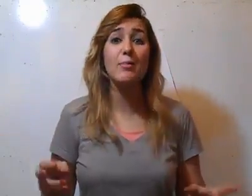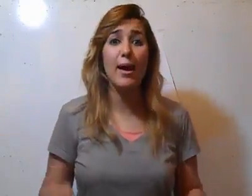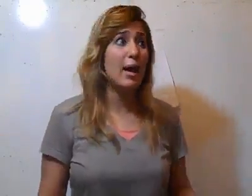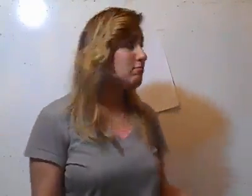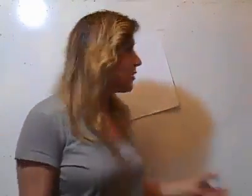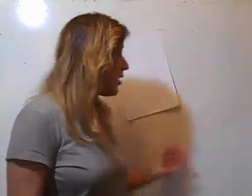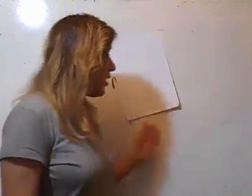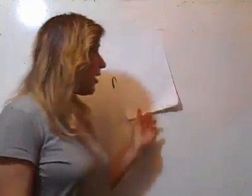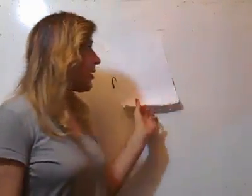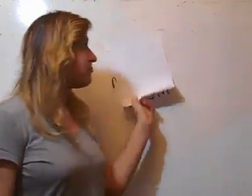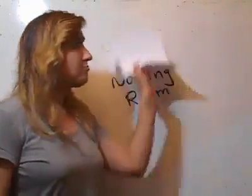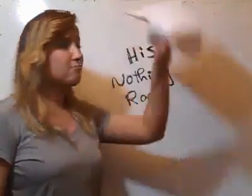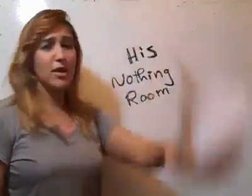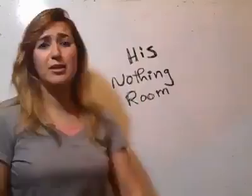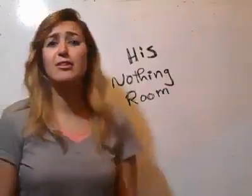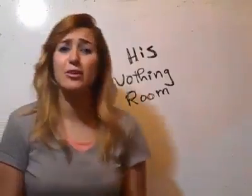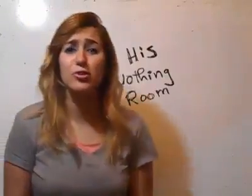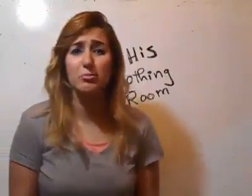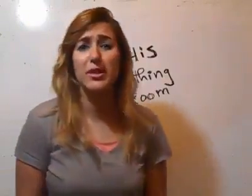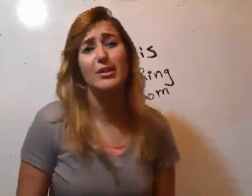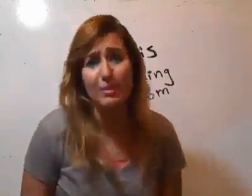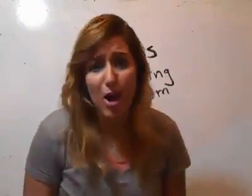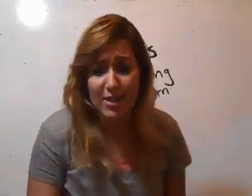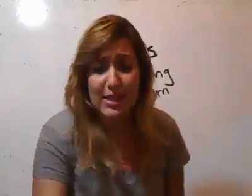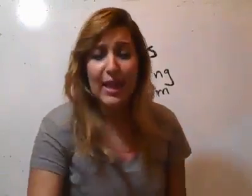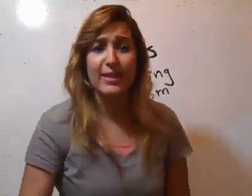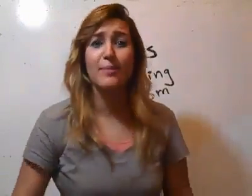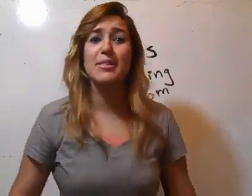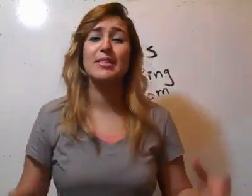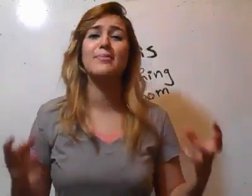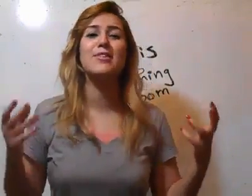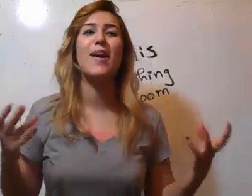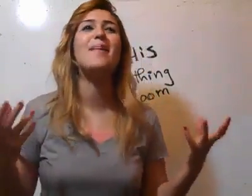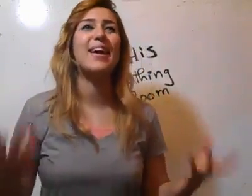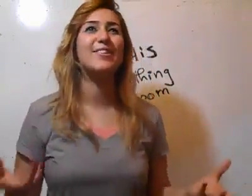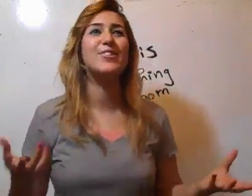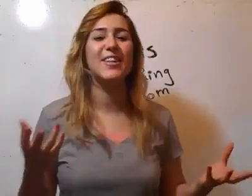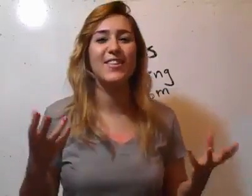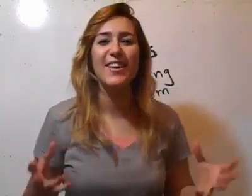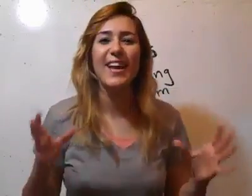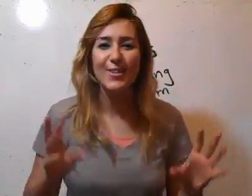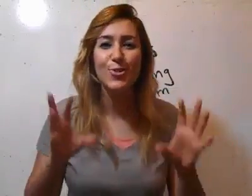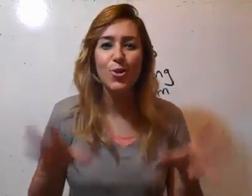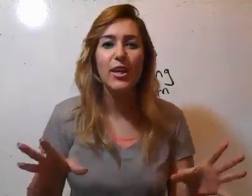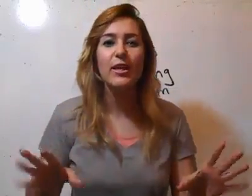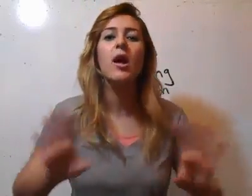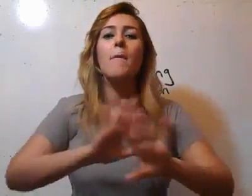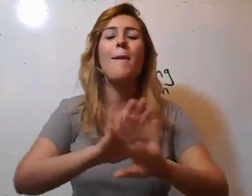عنها اه النافن روم النافن باكس كثير من السيدات مش فهمة انه الراجل اللي عندو اوضة كدا ما